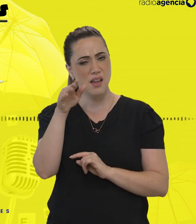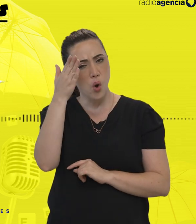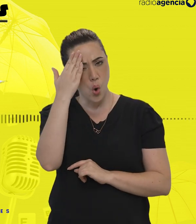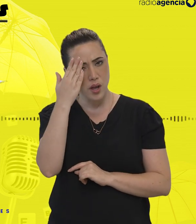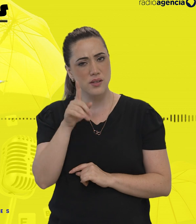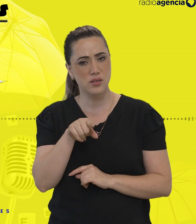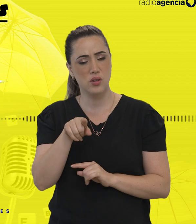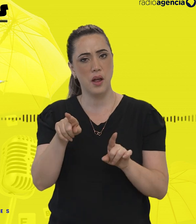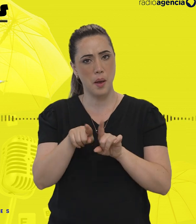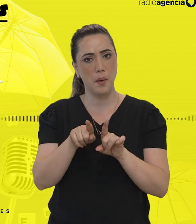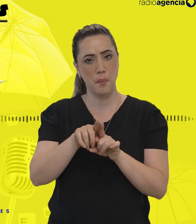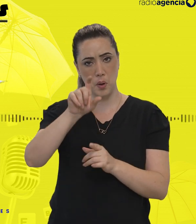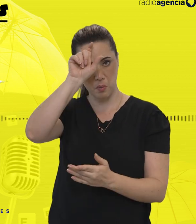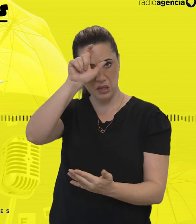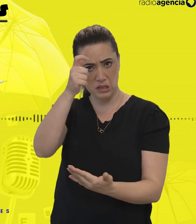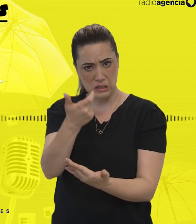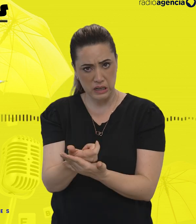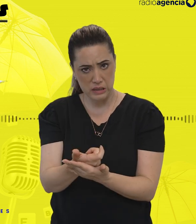desfecho dessa história.